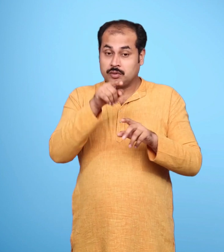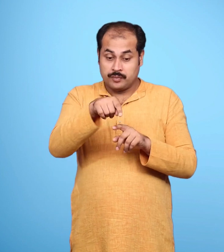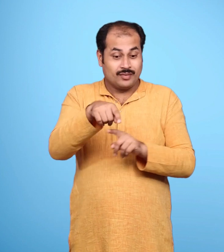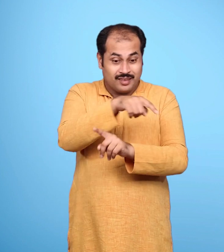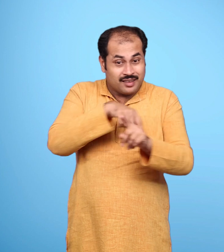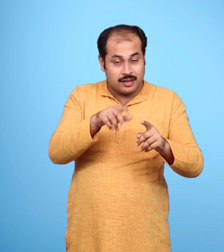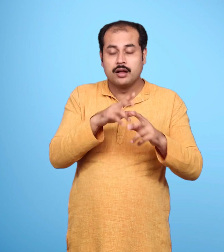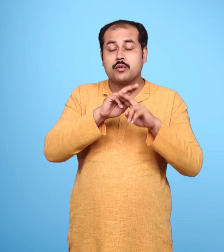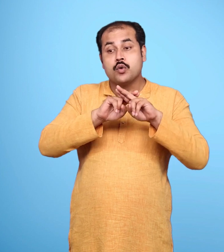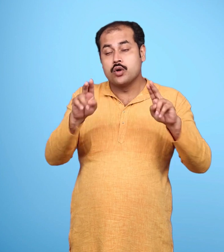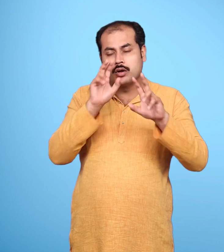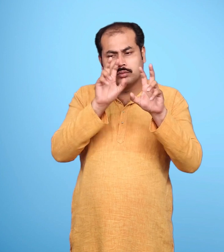दोनों पर निगरानी रखो